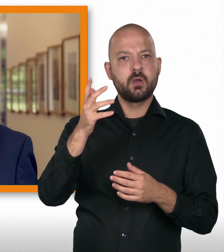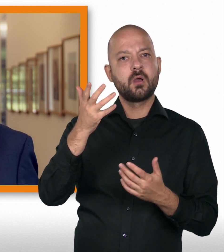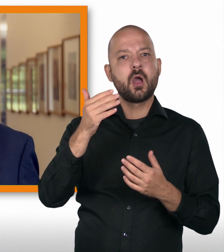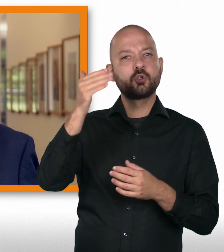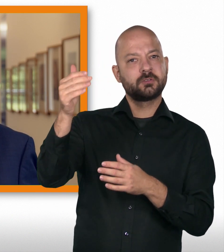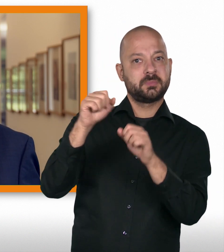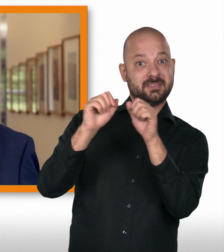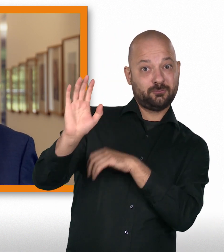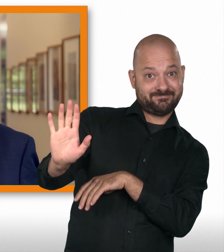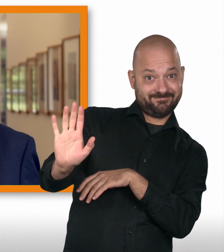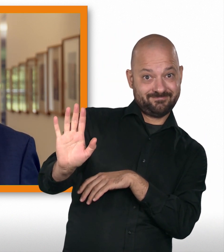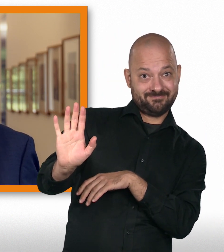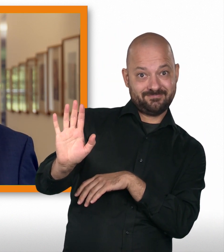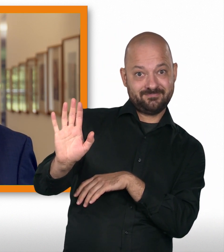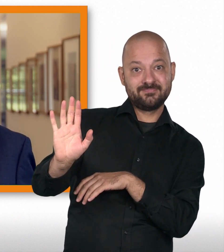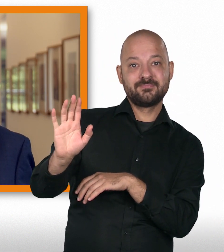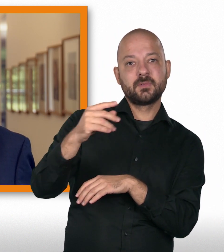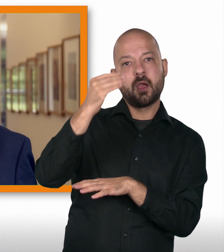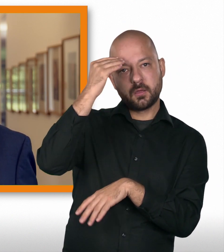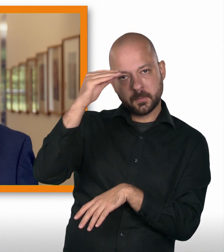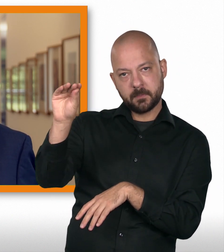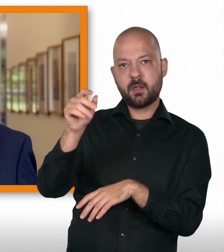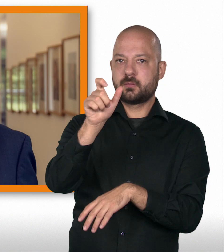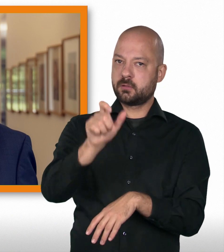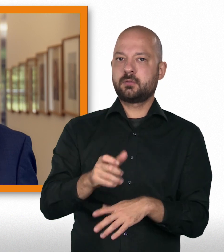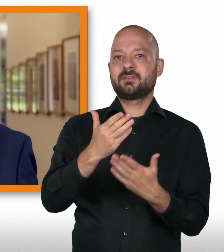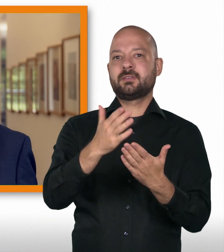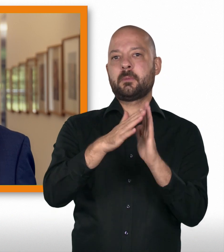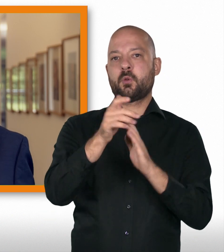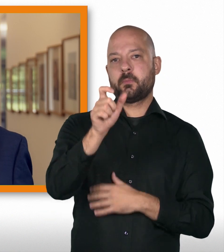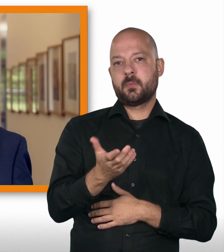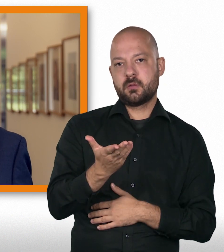Empfangsstaates als Diplomatin oder Diplomat angemeldet worden sind.